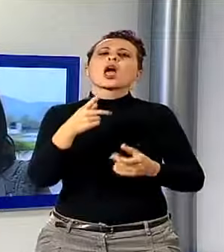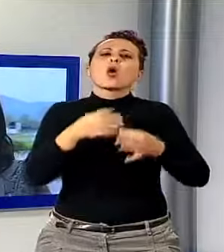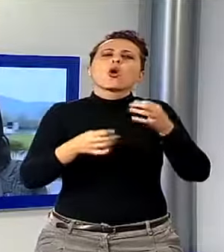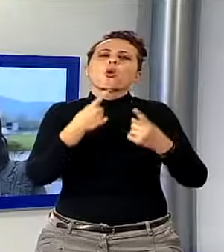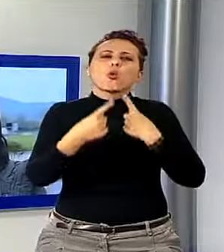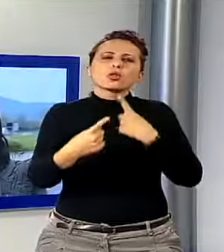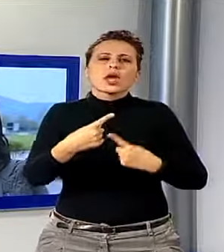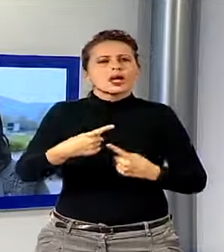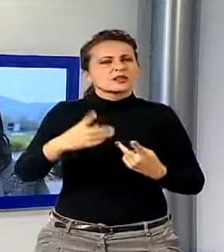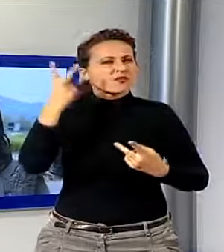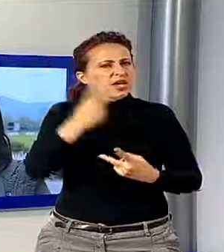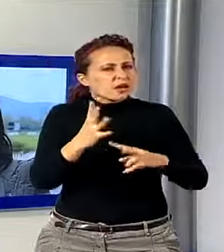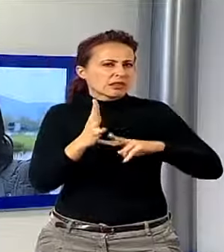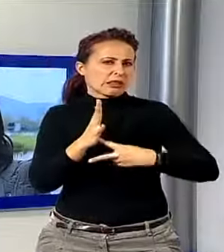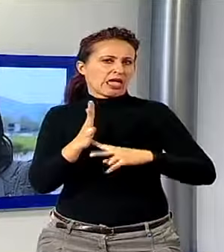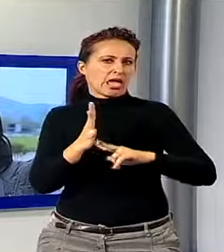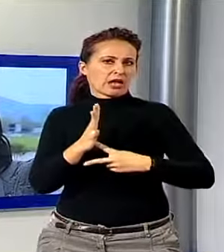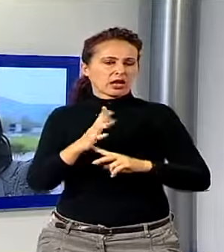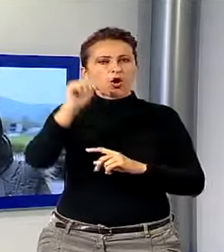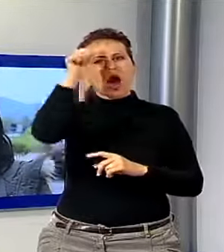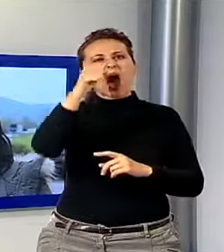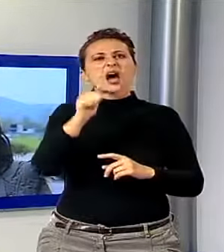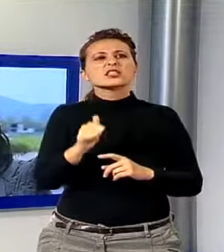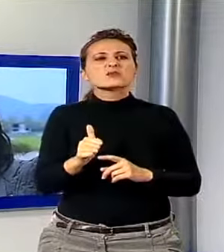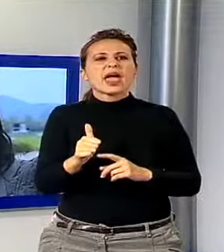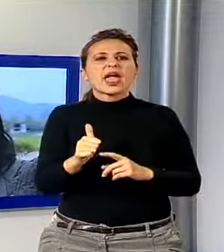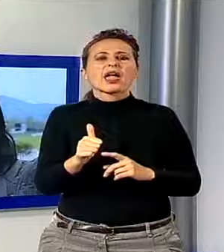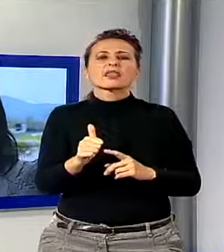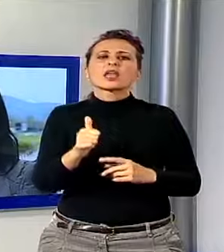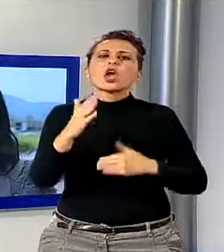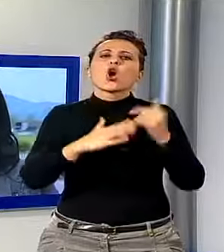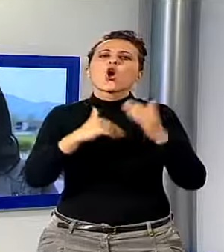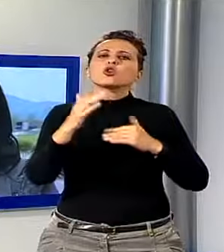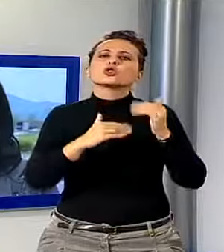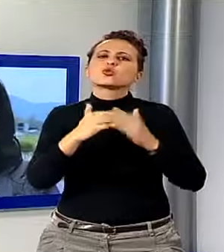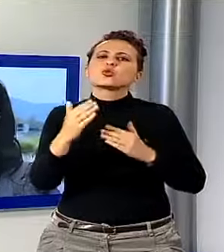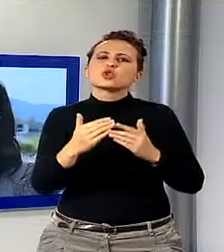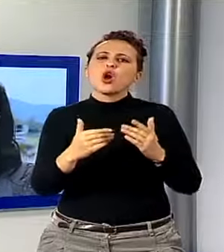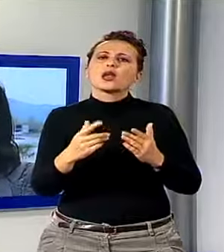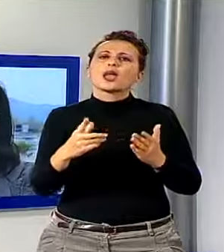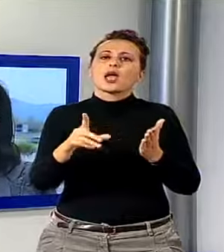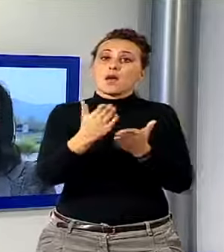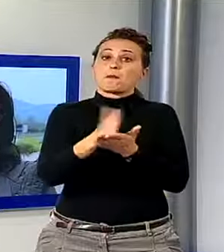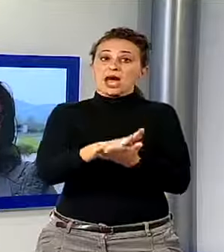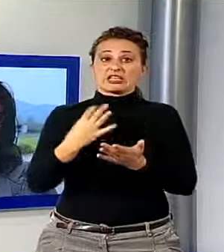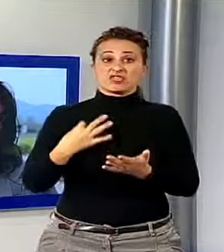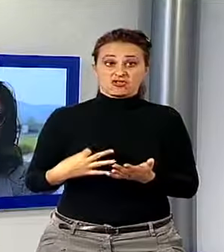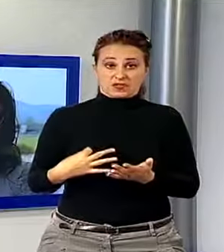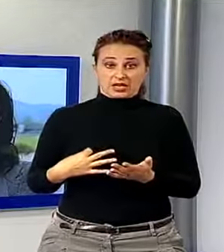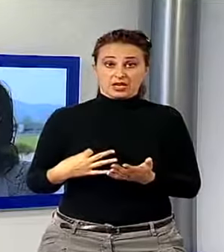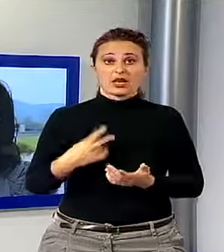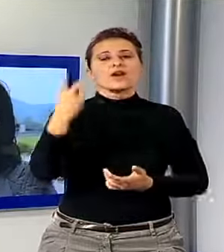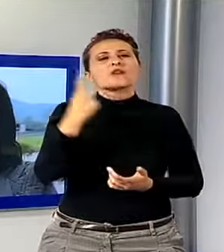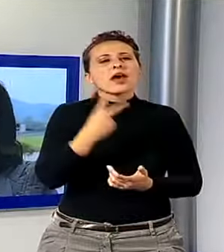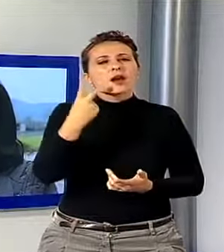agli aspetti che riguardano la Costituzione e la legittimazione delle parti civili presenti in udienza. Siccome è veramente